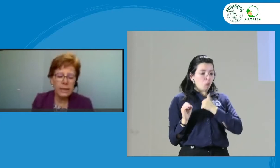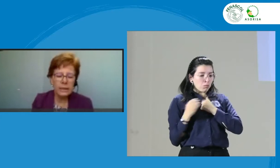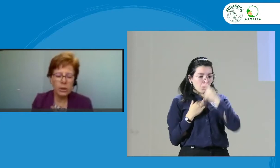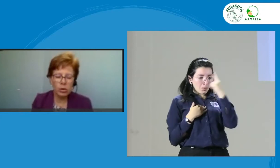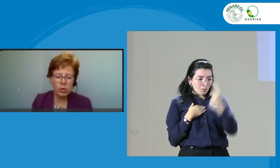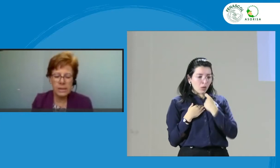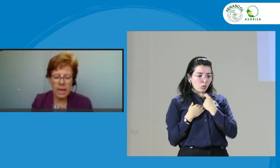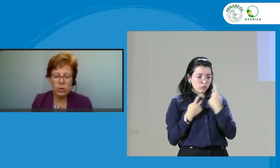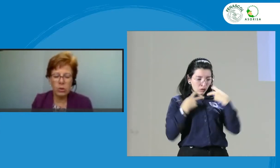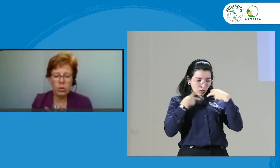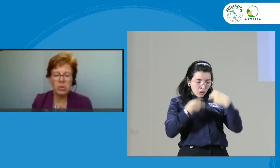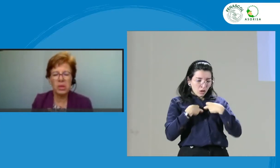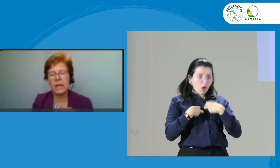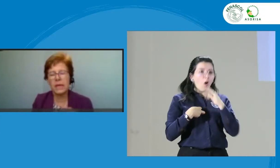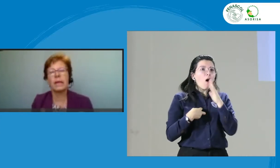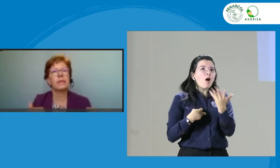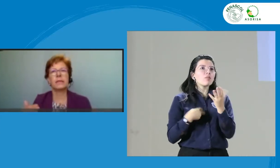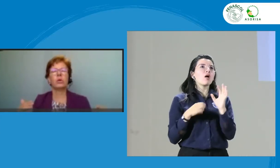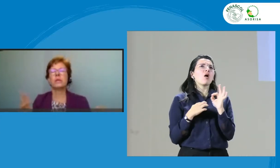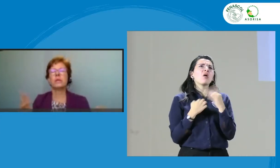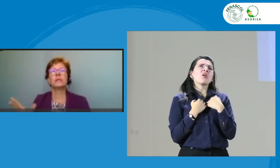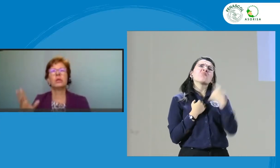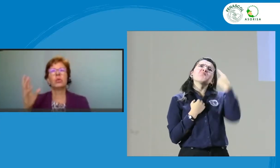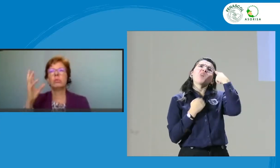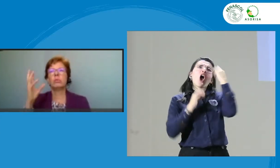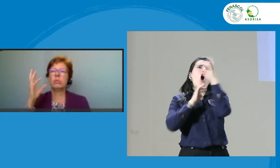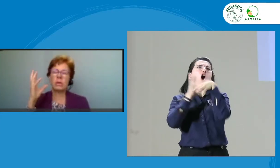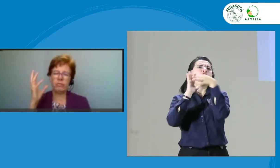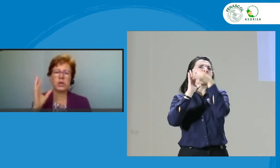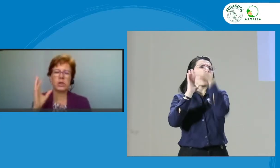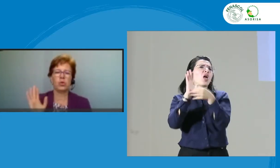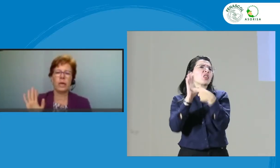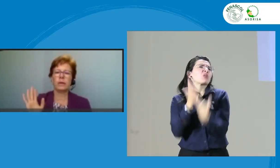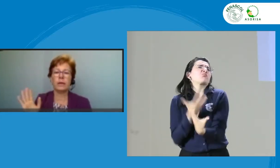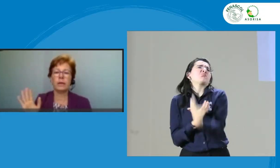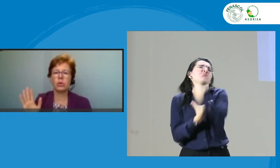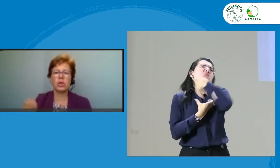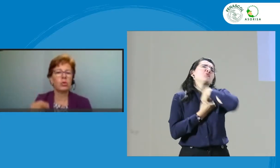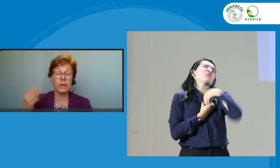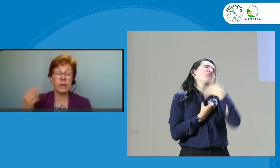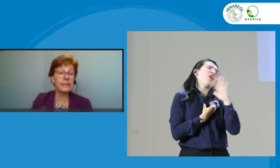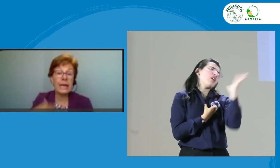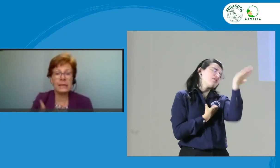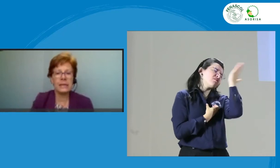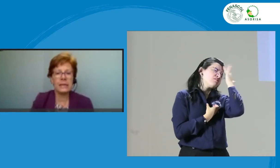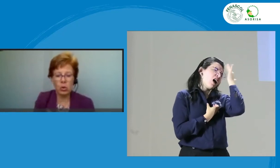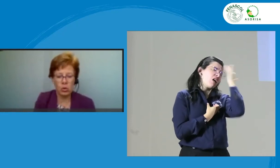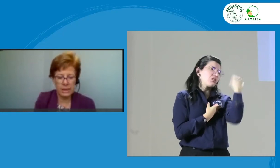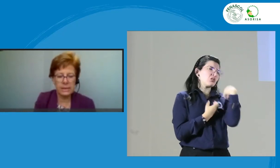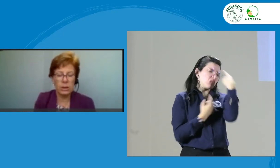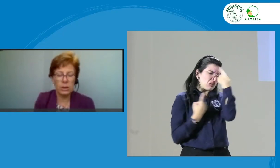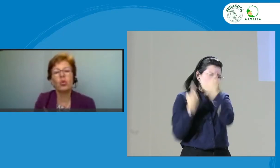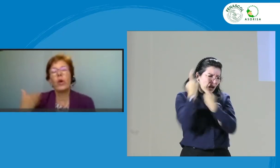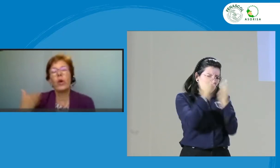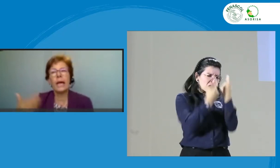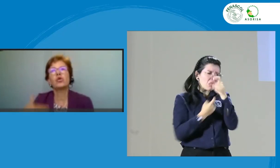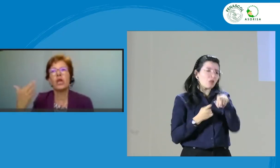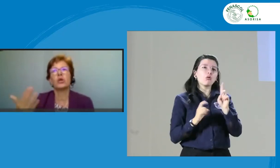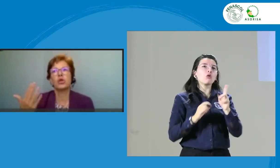interiorizado el código de ética que ya no necesito reflexionar tanto, sino que salen las cosas, ¿cierto? Con años y años de